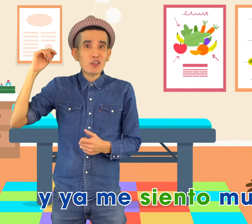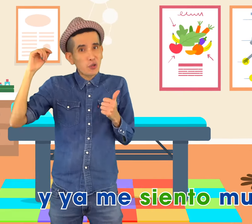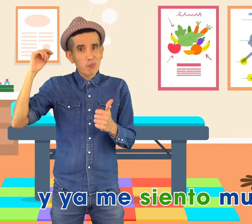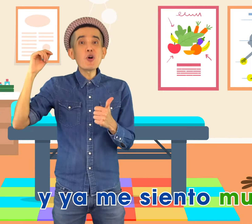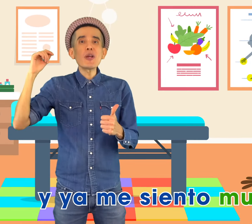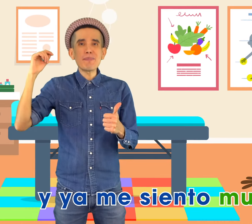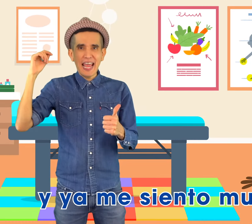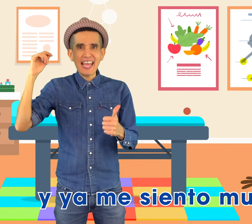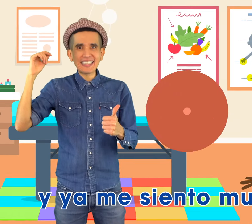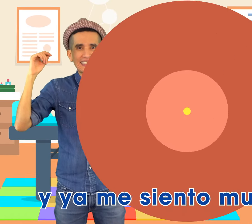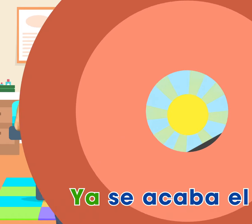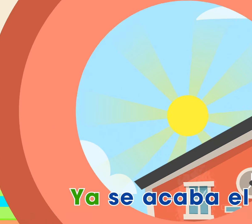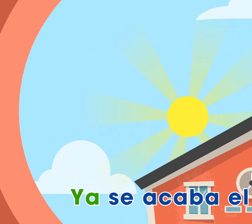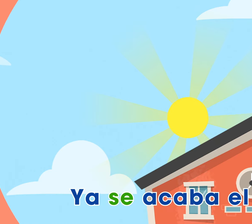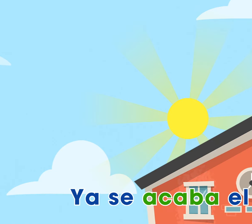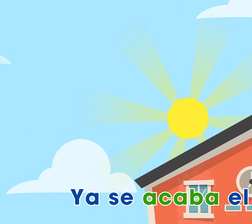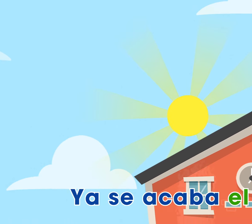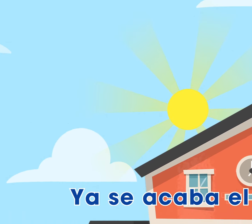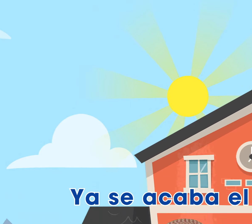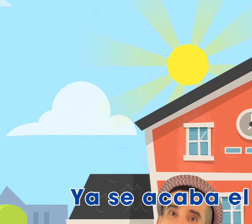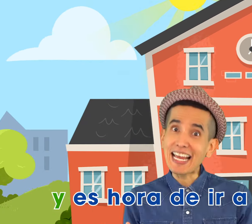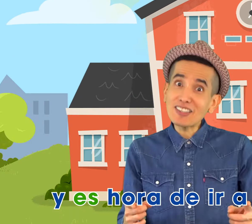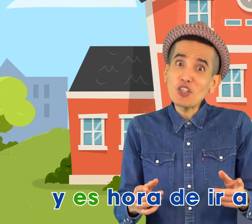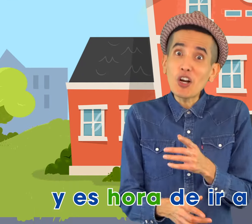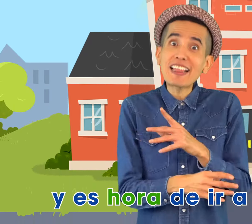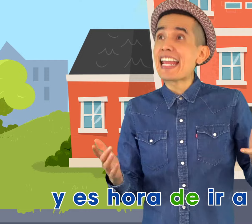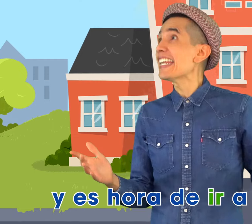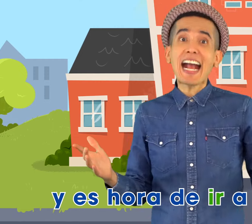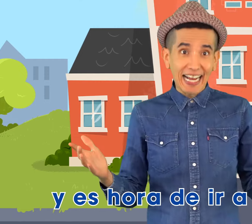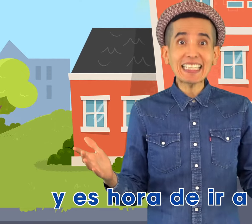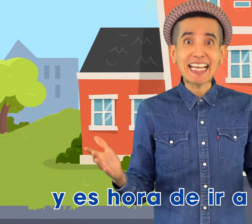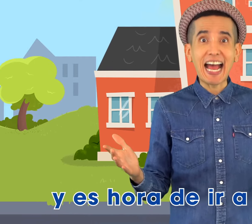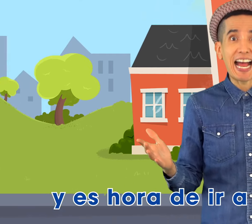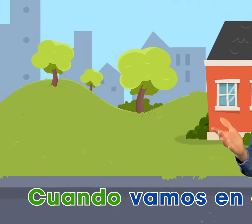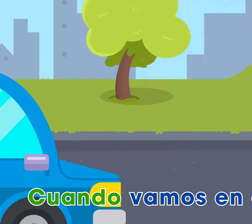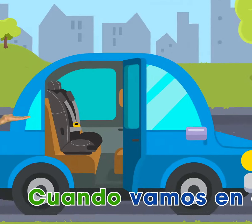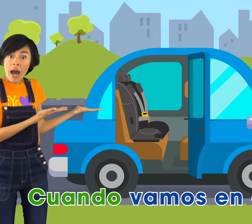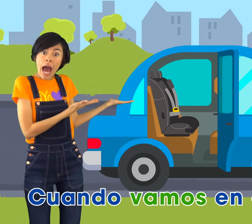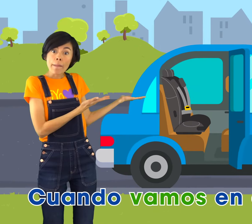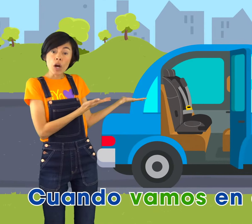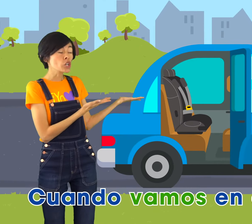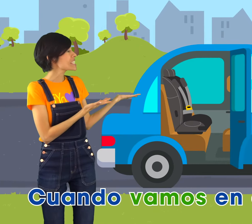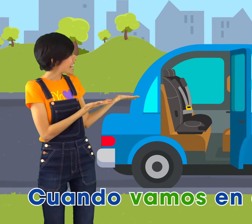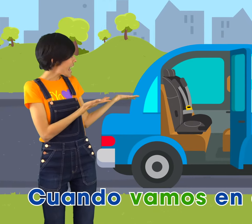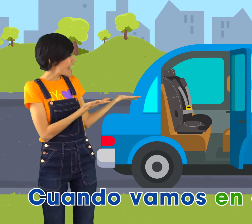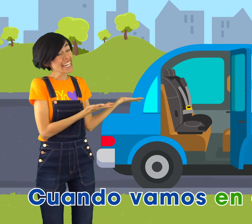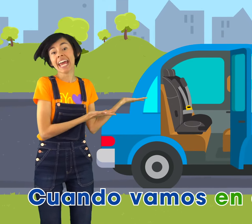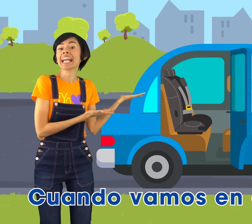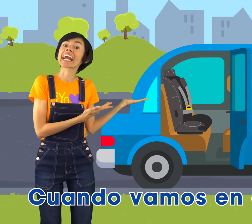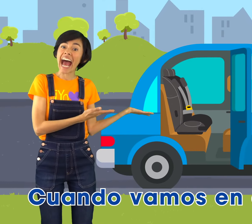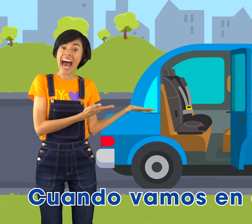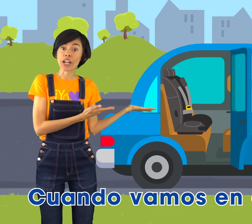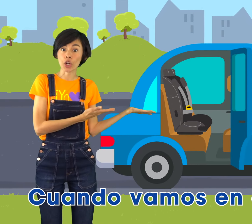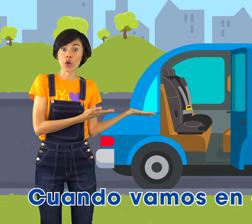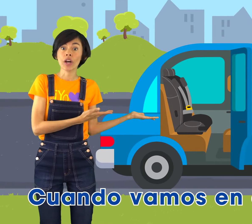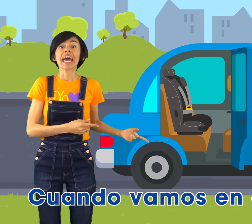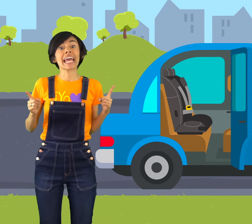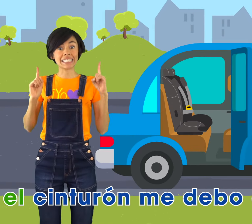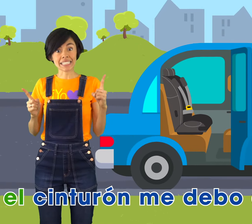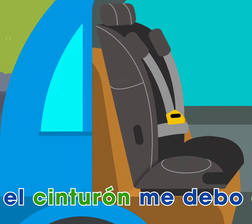siento muy bien, ya se acaba el día y es hora de ir a casa. Cuando vamos en el carro, el